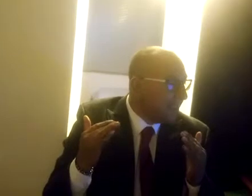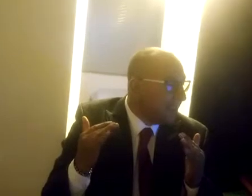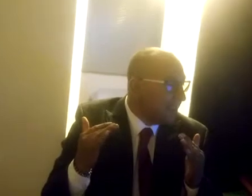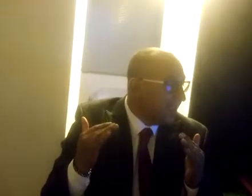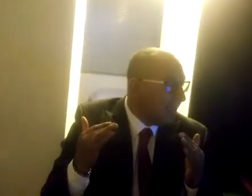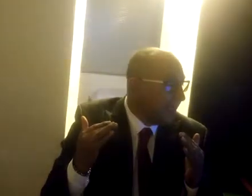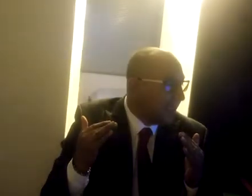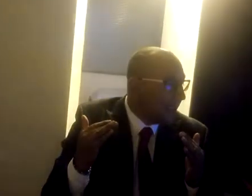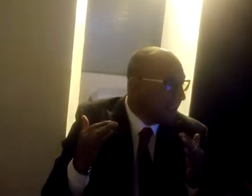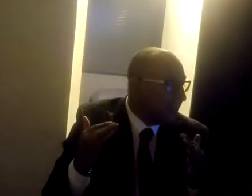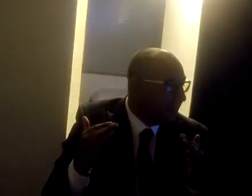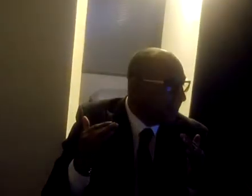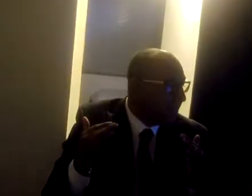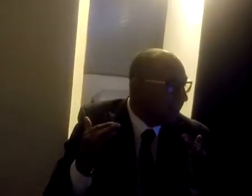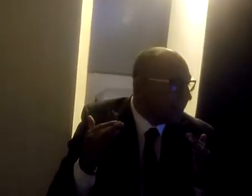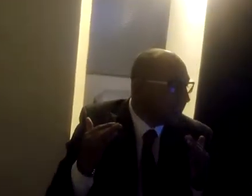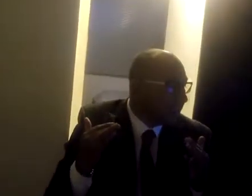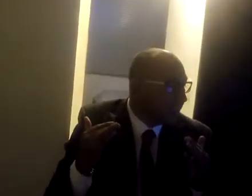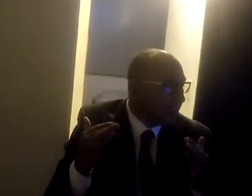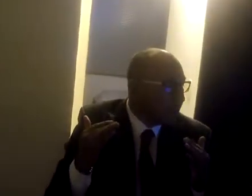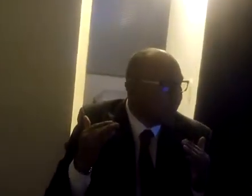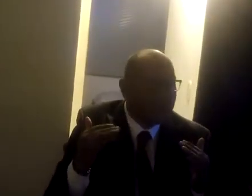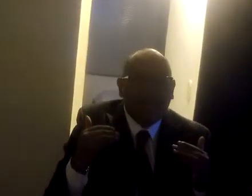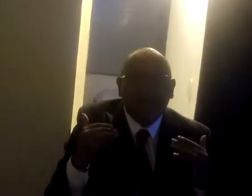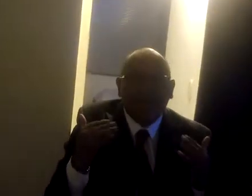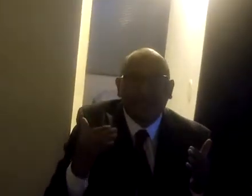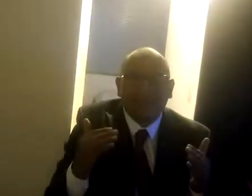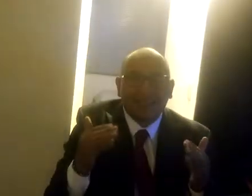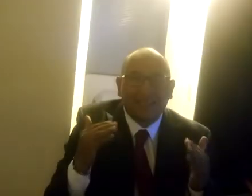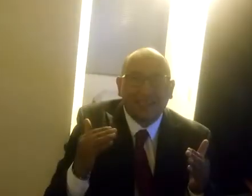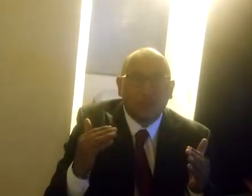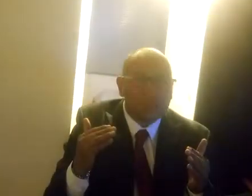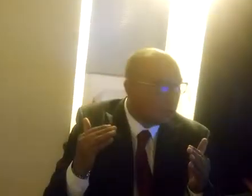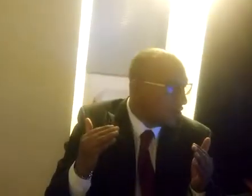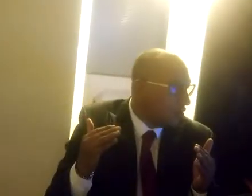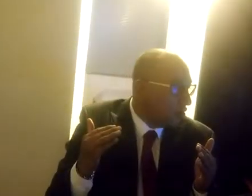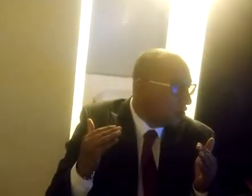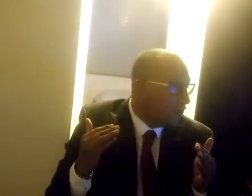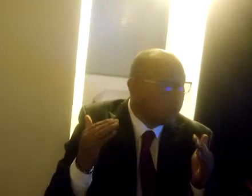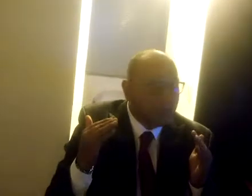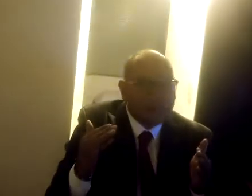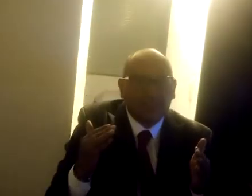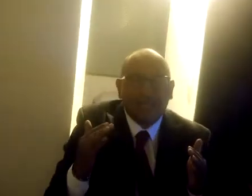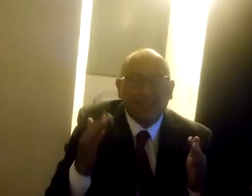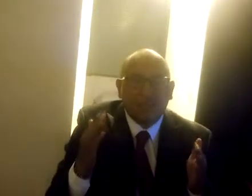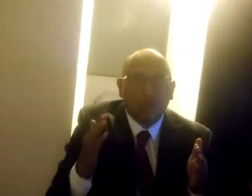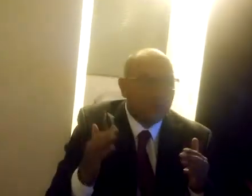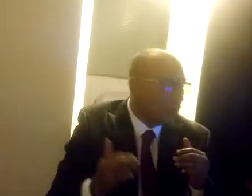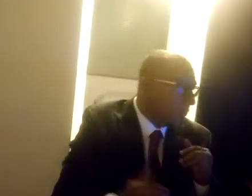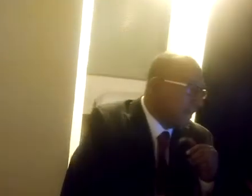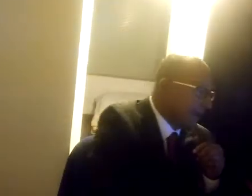mediante ese Tratado se genera la Carta de Derechos Fundamentales de la Unión Europea.